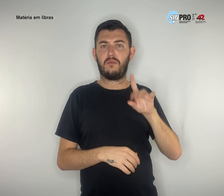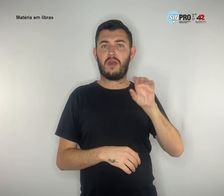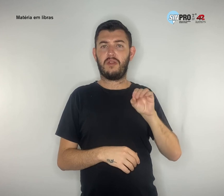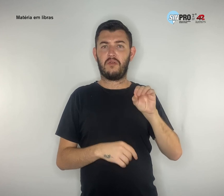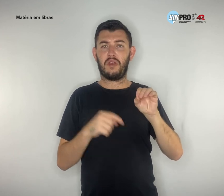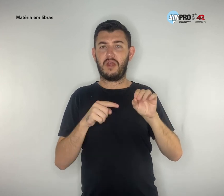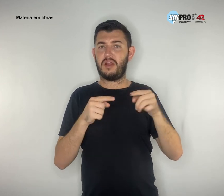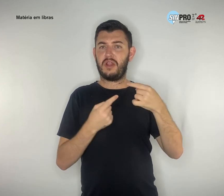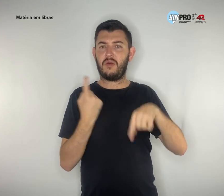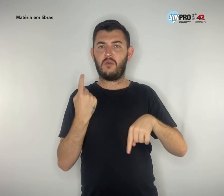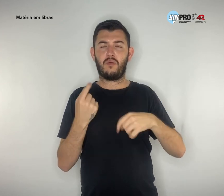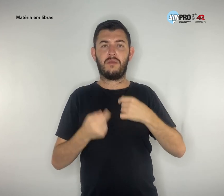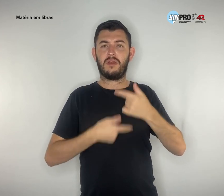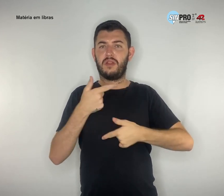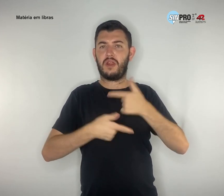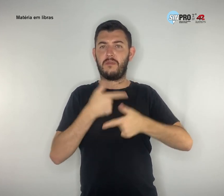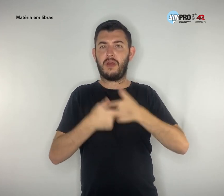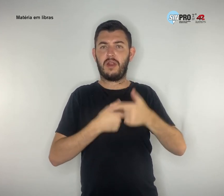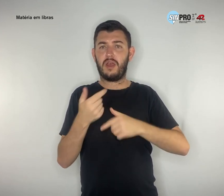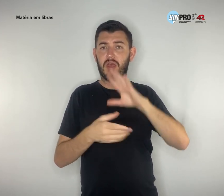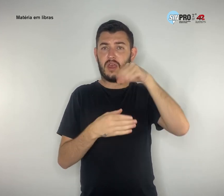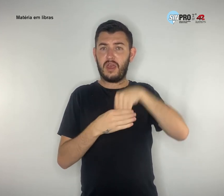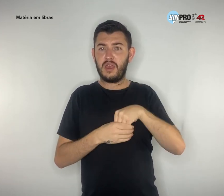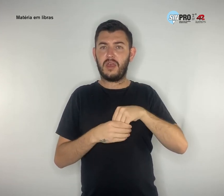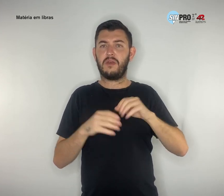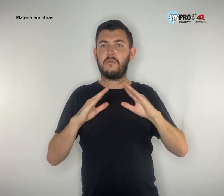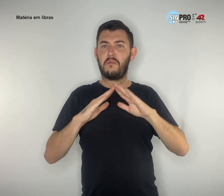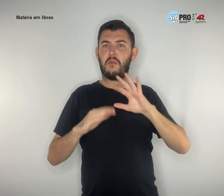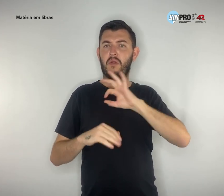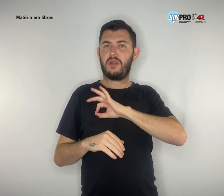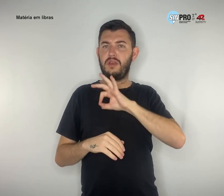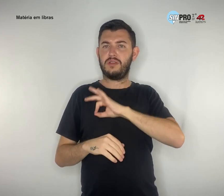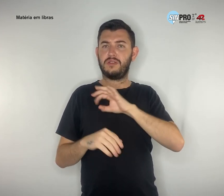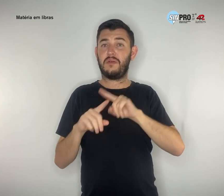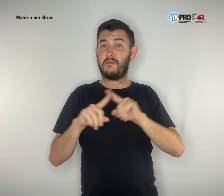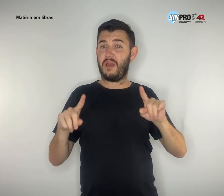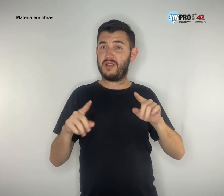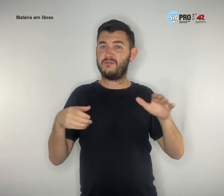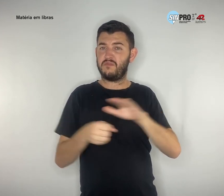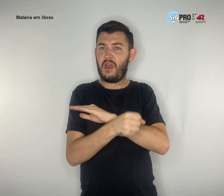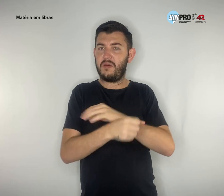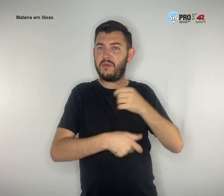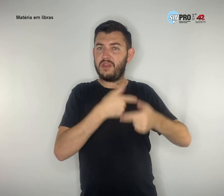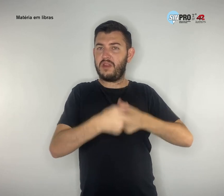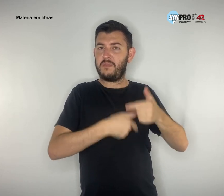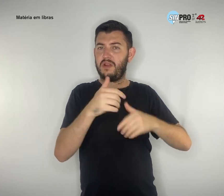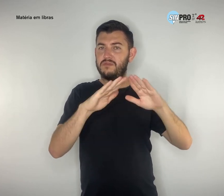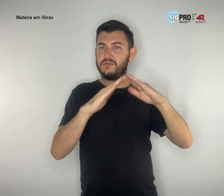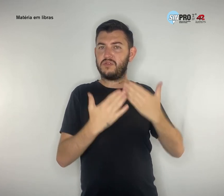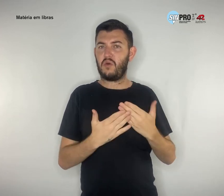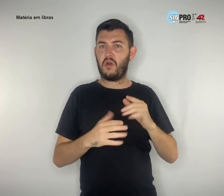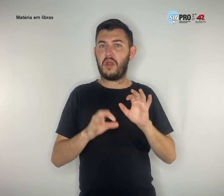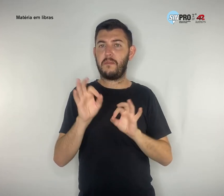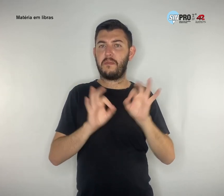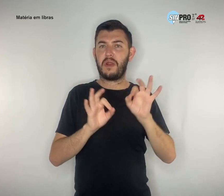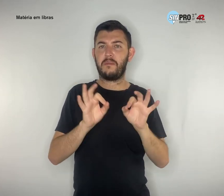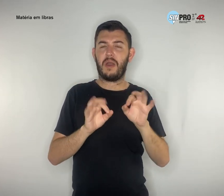dentro das suas corporações, para atuarem dentro das escolas, sem o preparo pedagógico